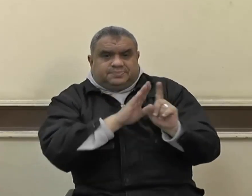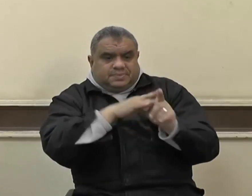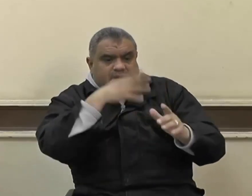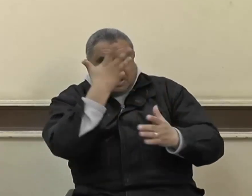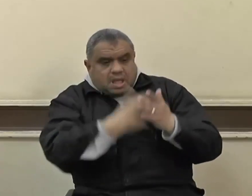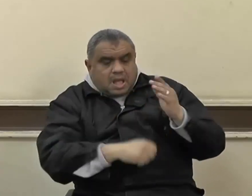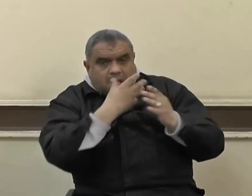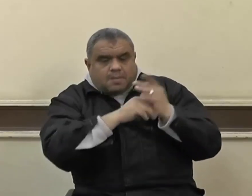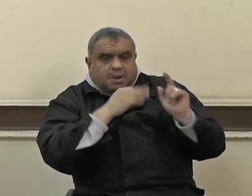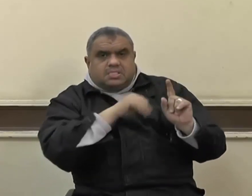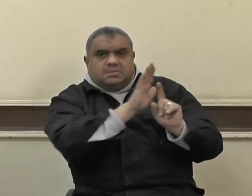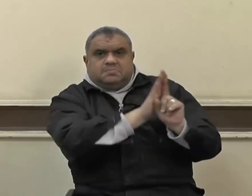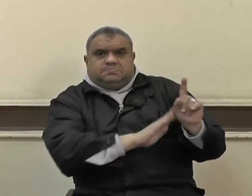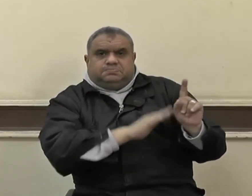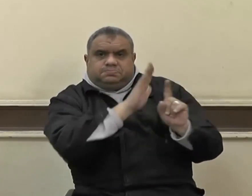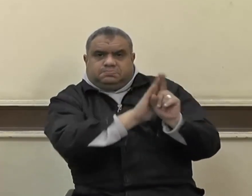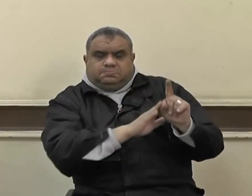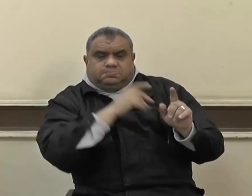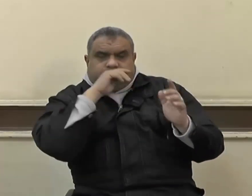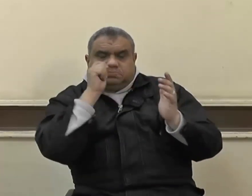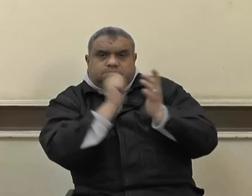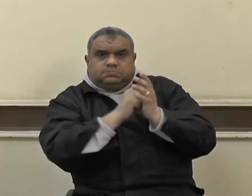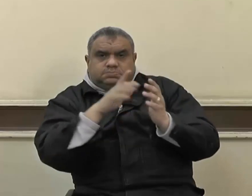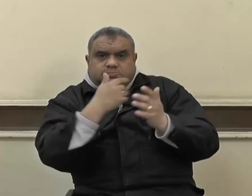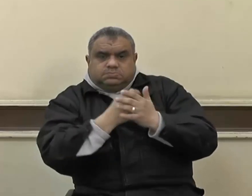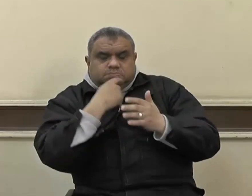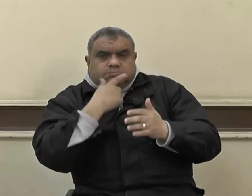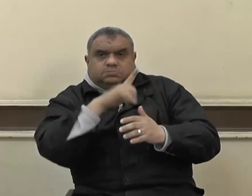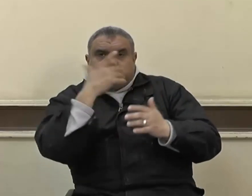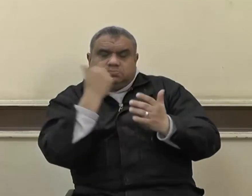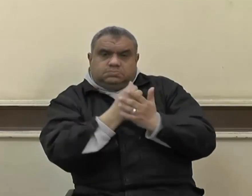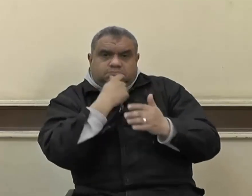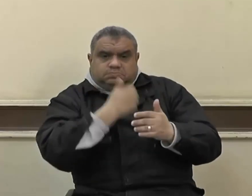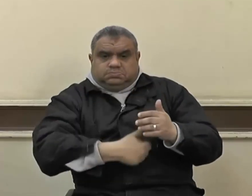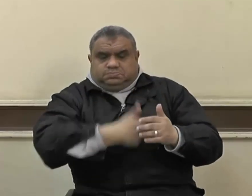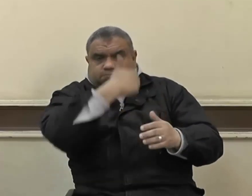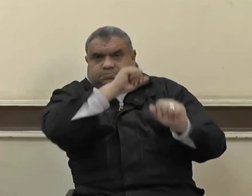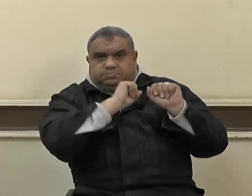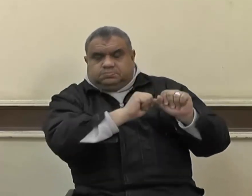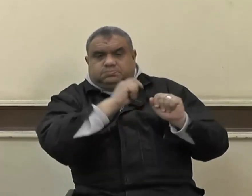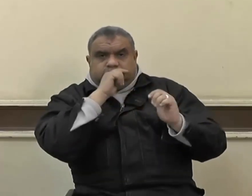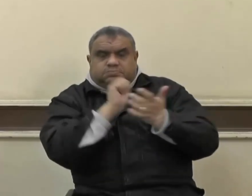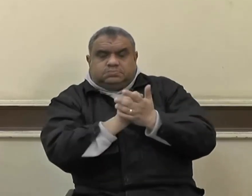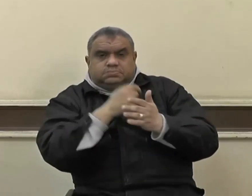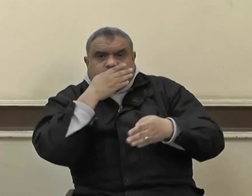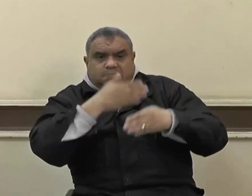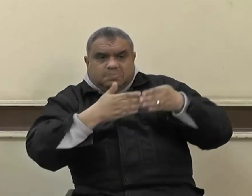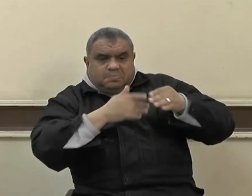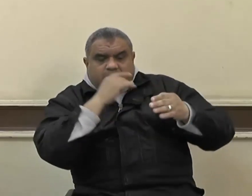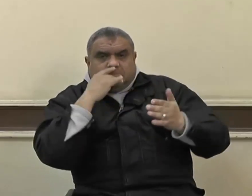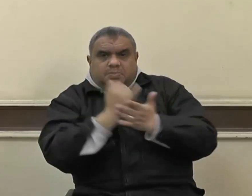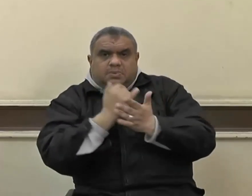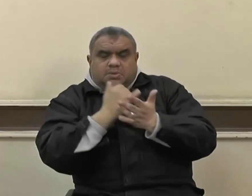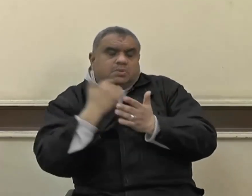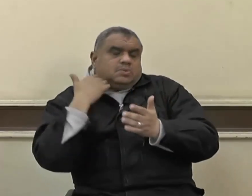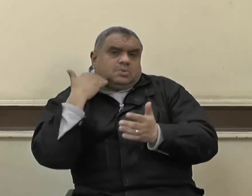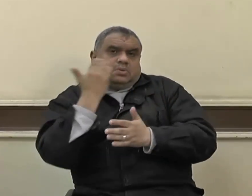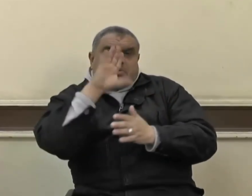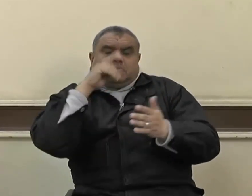عز وجل يتولى الصالحين فالله تعالى يجعل من صلاح الآباء ما يعود على أبنائهم